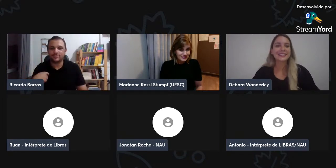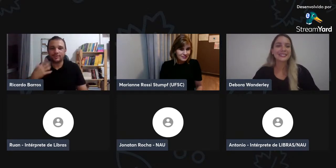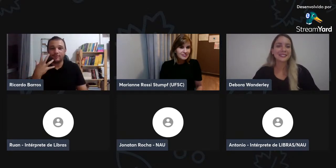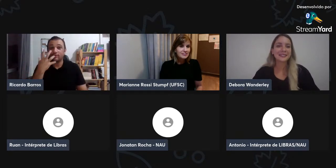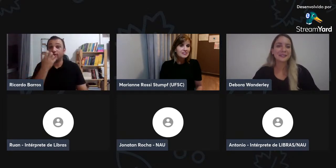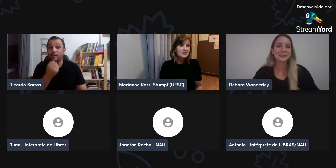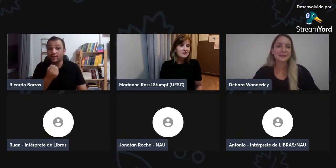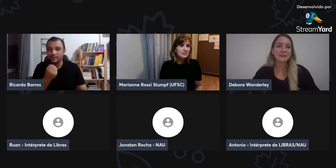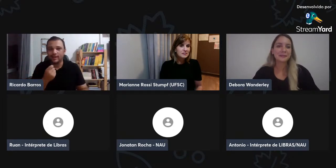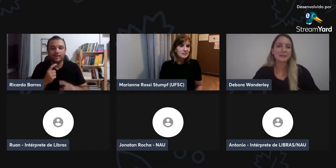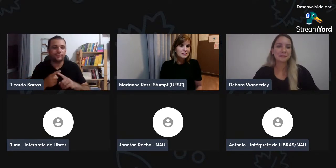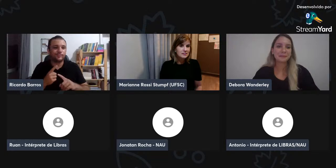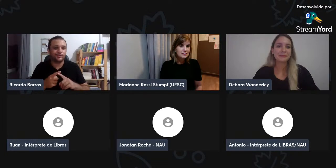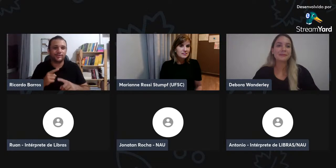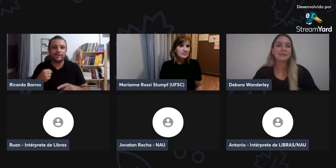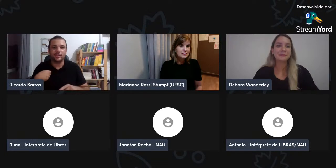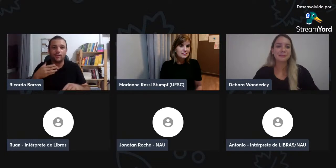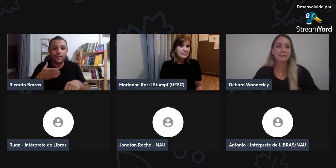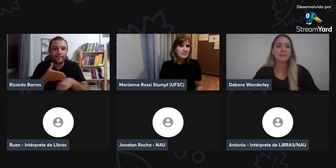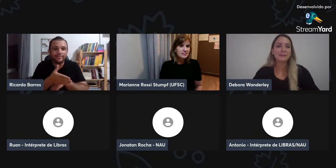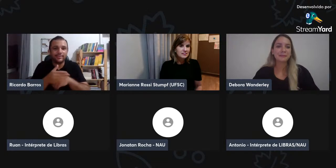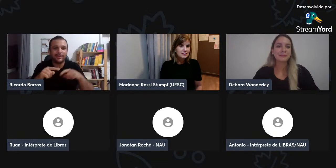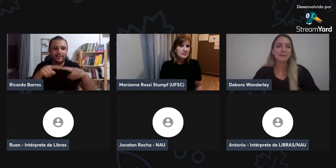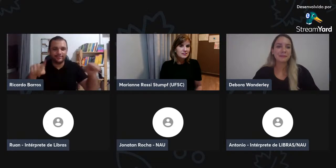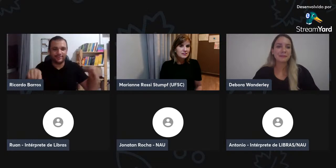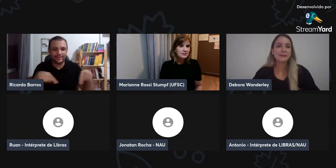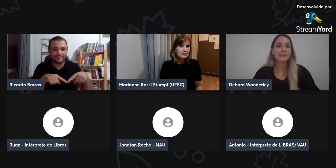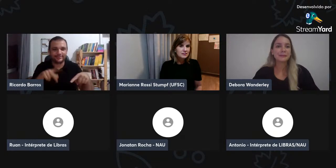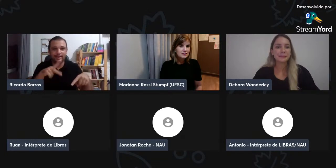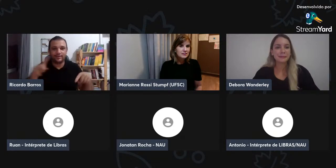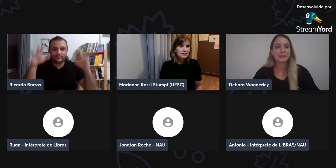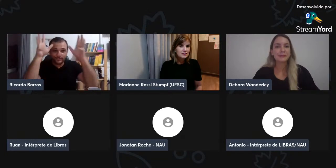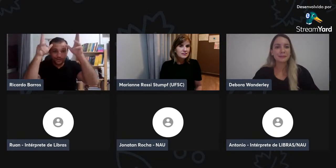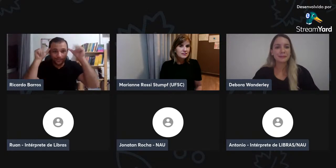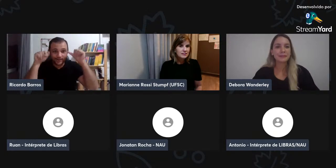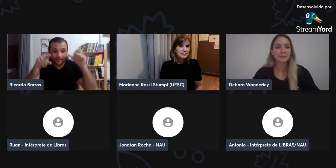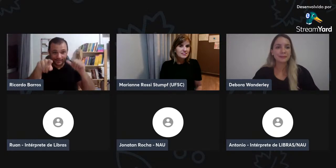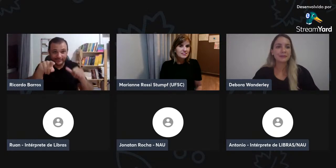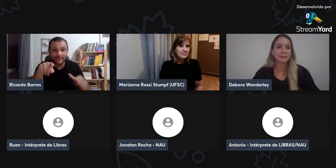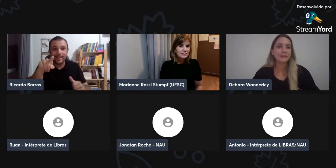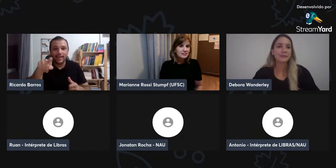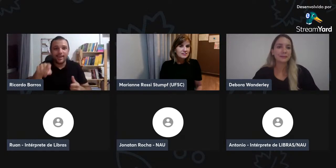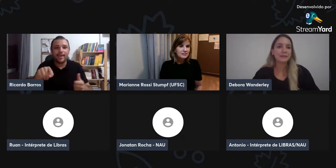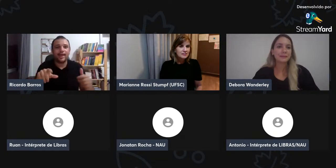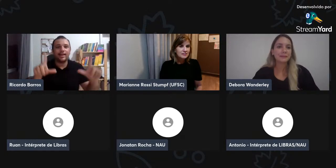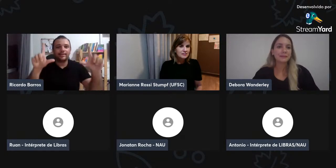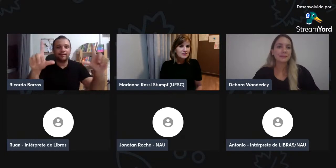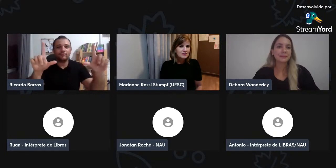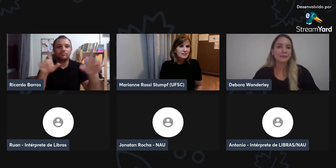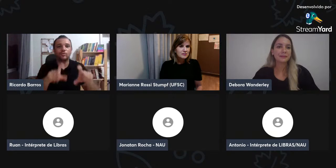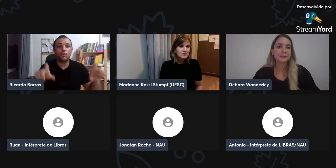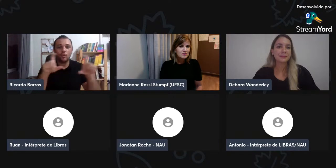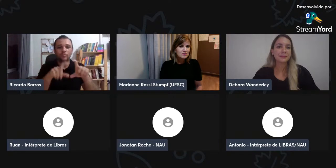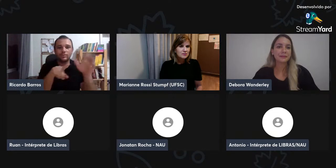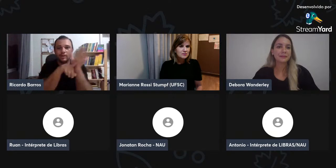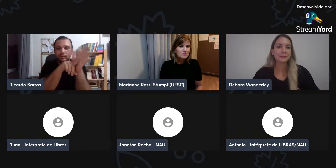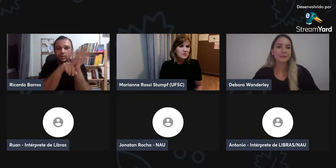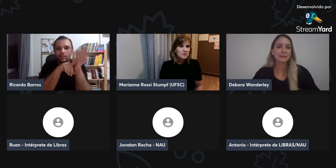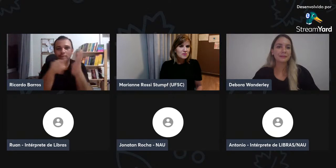Eu lembro que, quando eu fui estudar na UFSC, eu entrei na sala da professora com a Mariana,